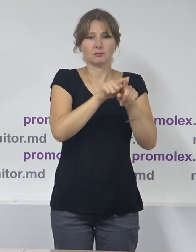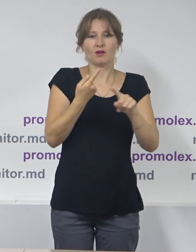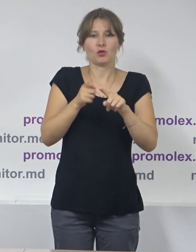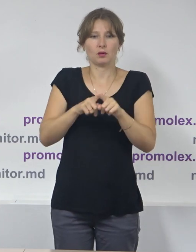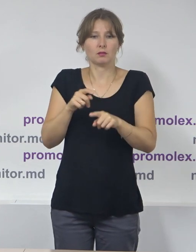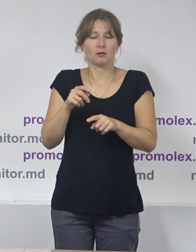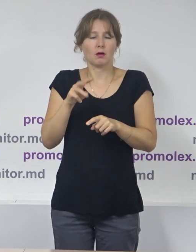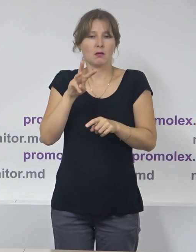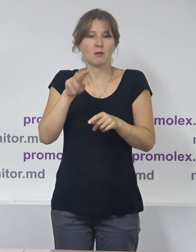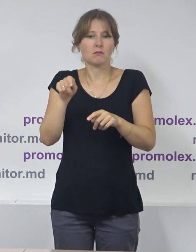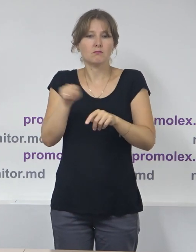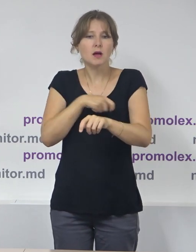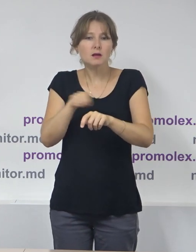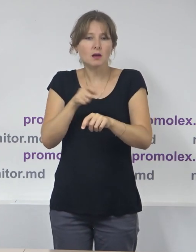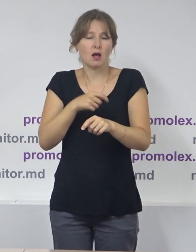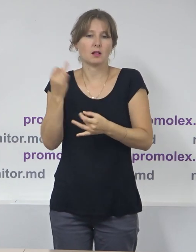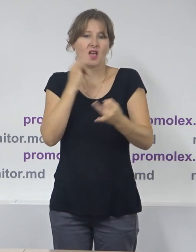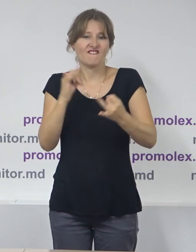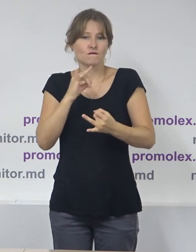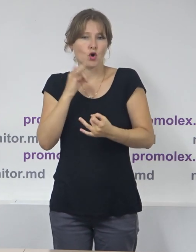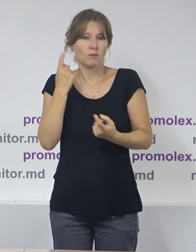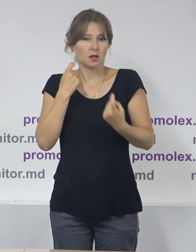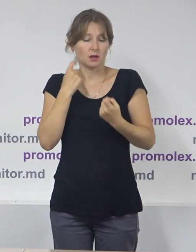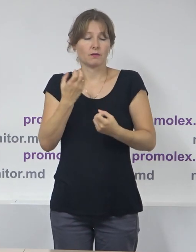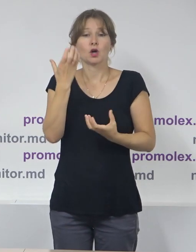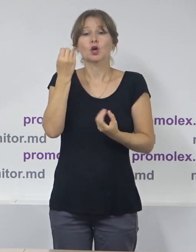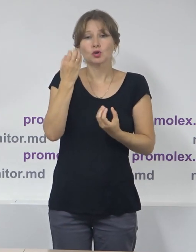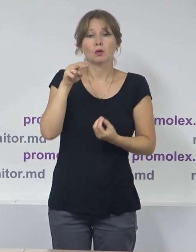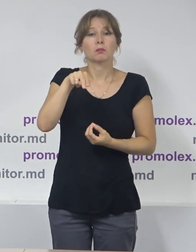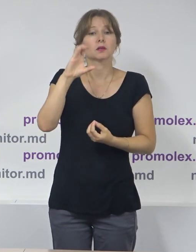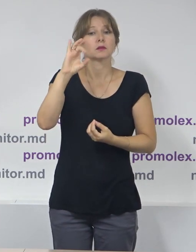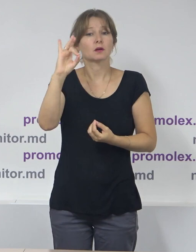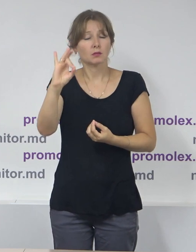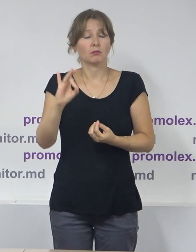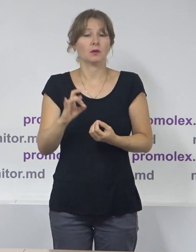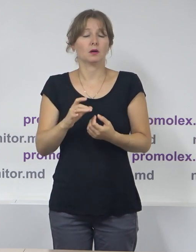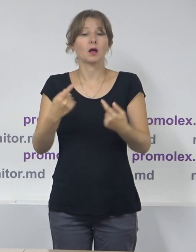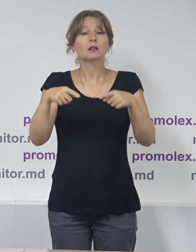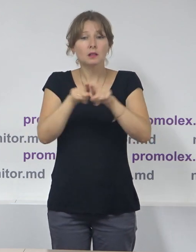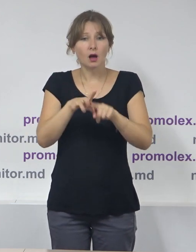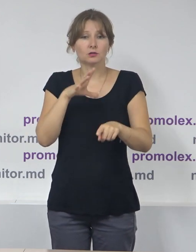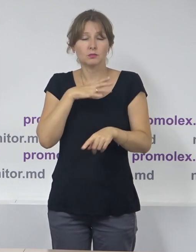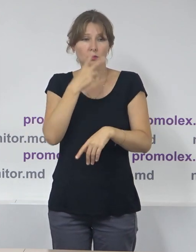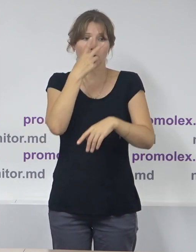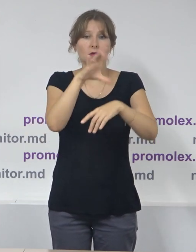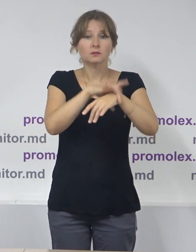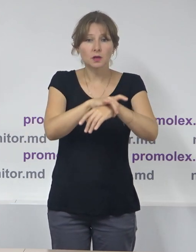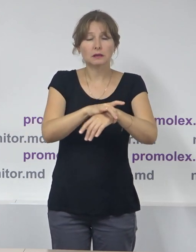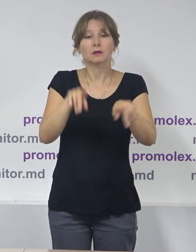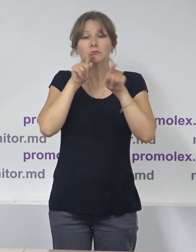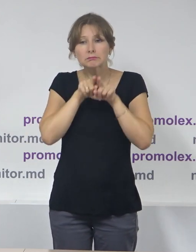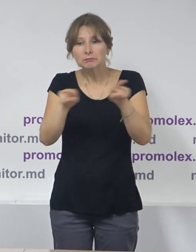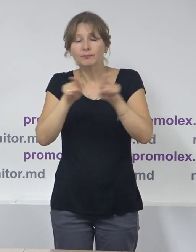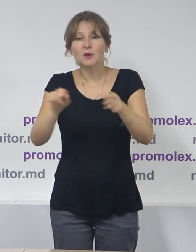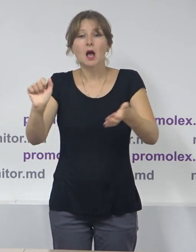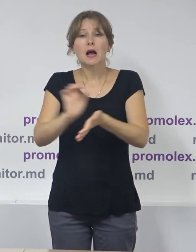caz al unui partid politic este vorba despre PSRM. În această situație a fost observată distribuirea